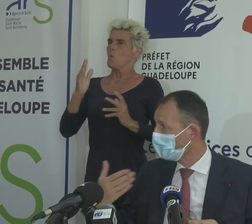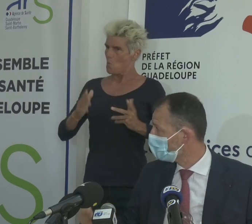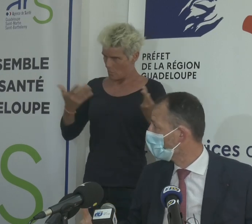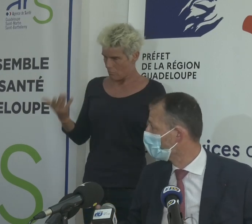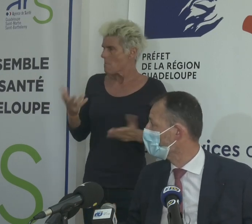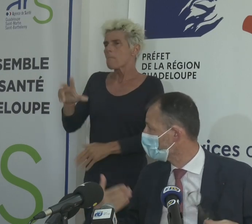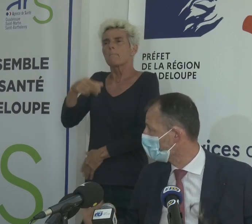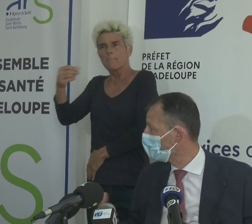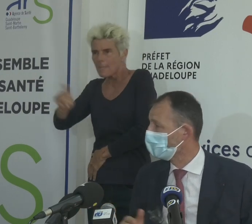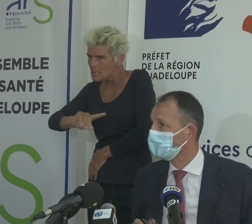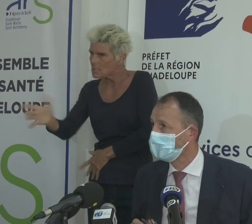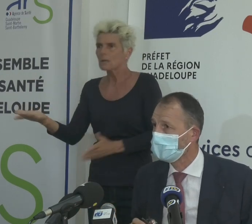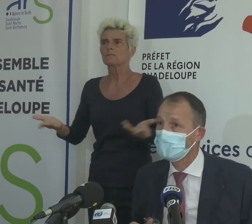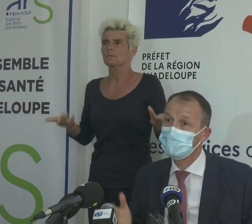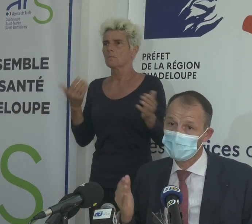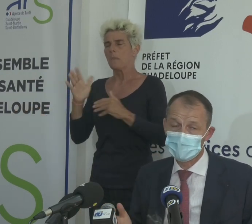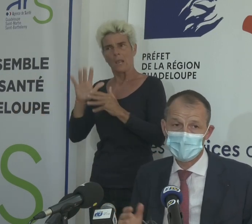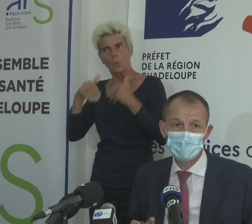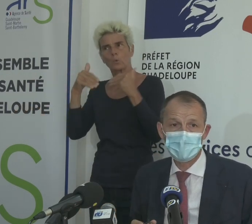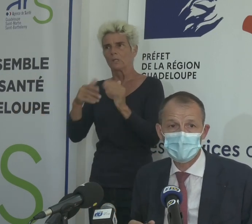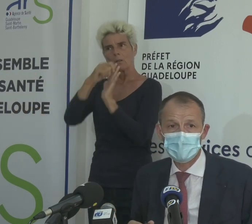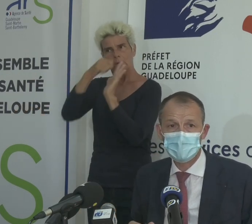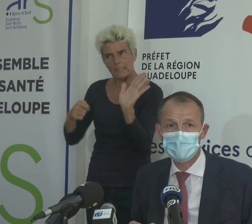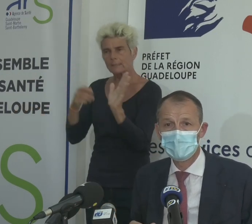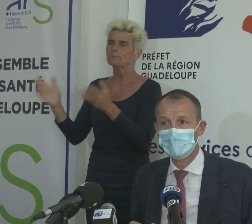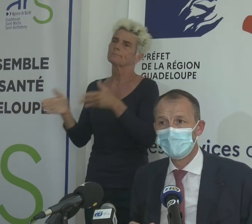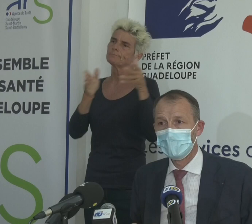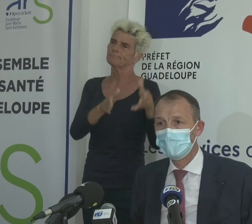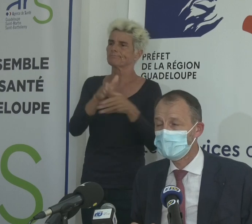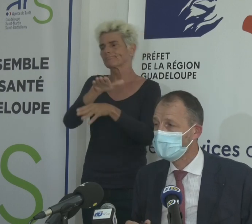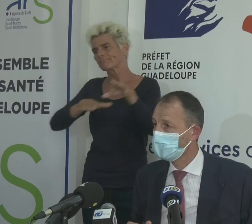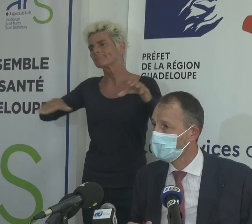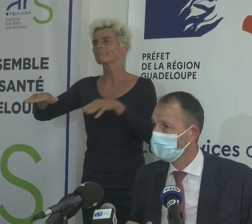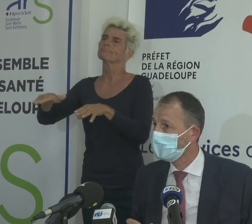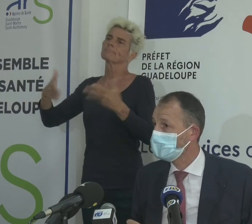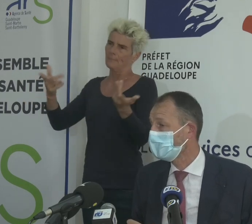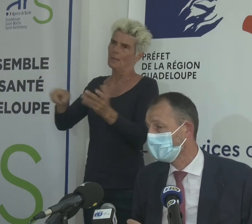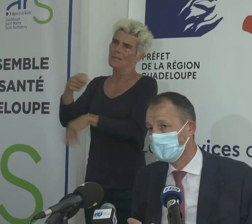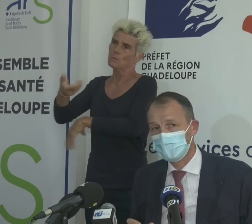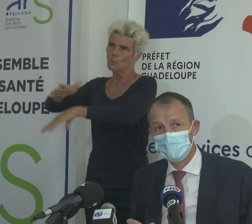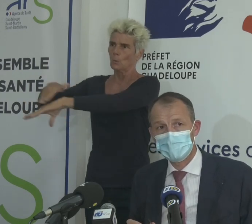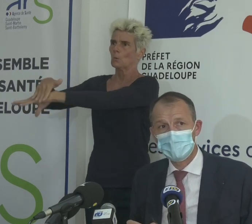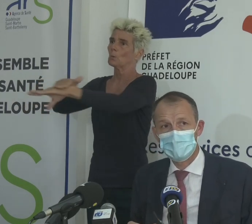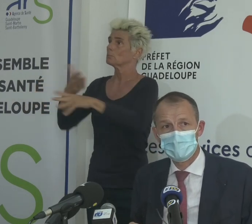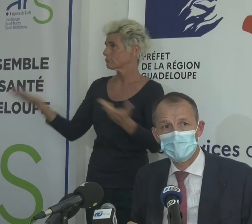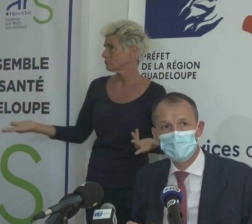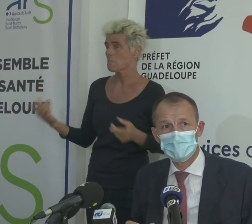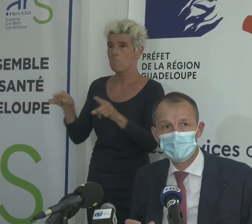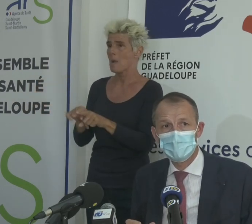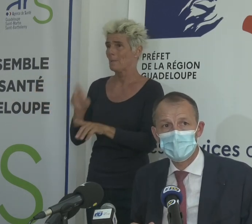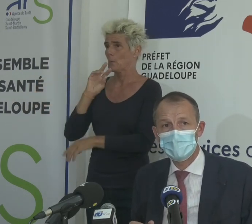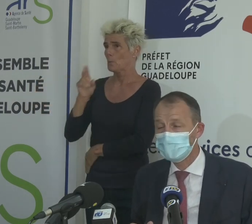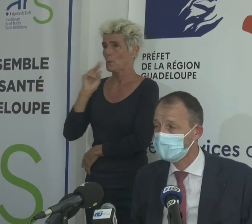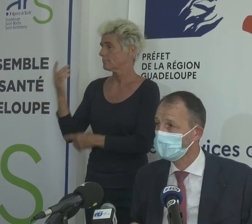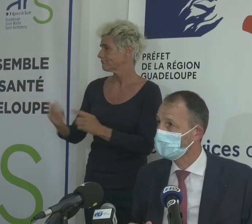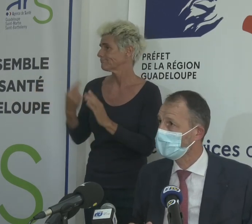ça n'est pas grave. Au contraire, c'est très bien de continuer à le faire. Et puis la deuxième prescription que je peux faire, c'est malheureusement la même que je fais depuis